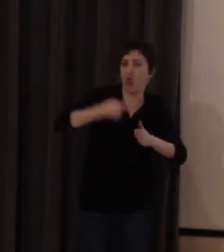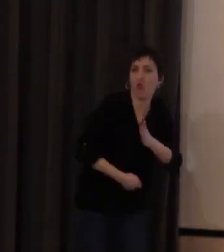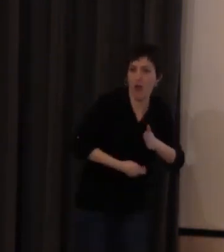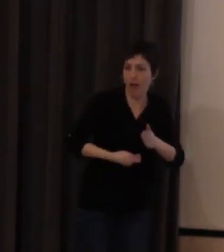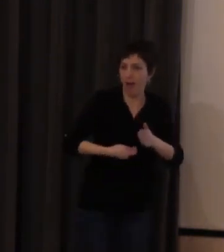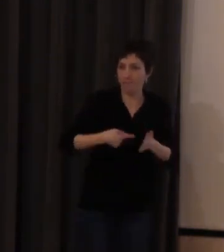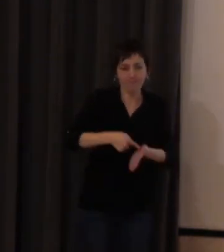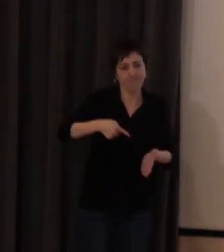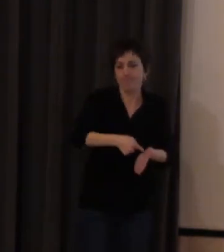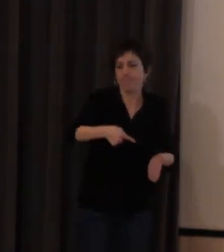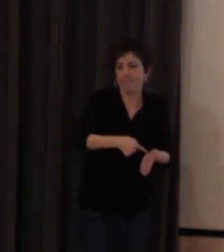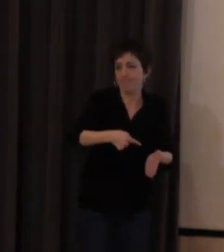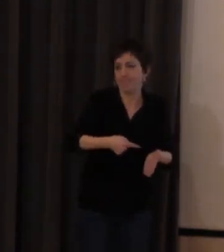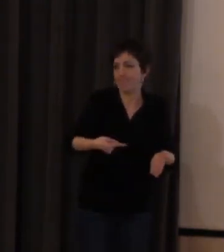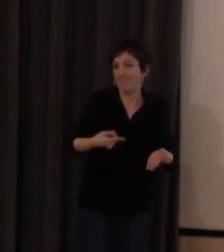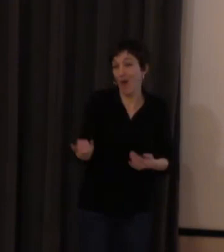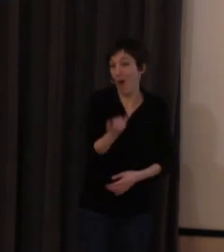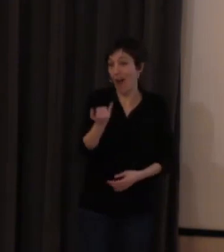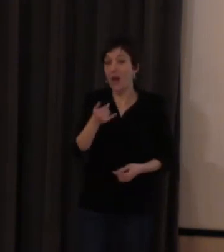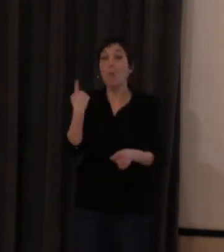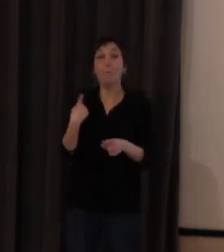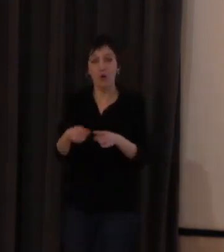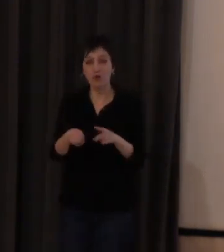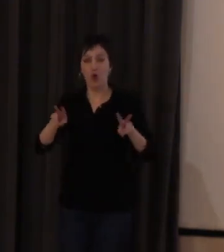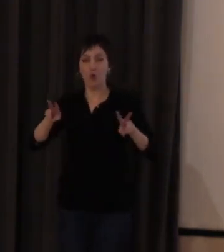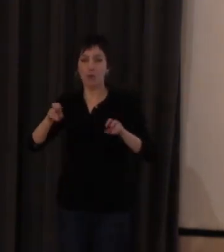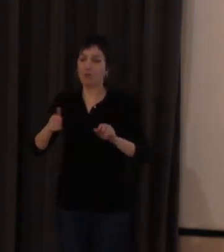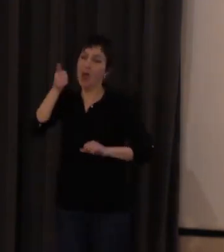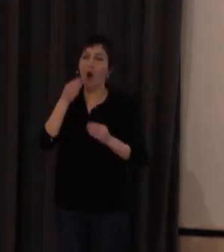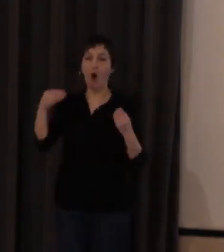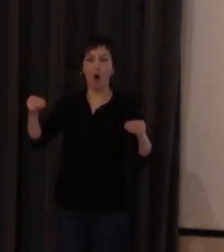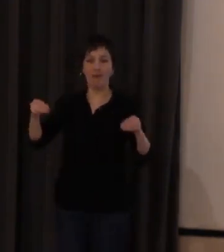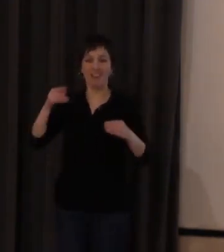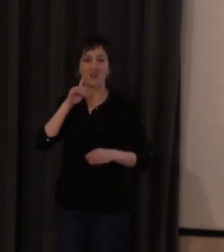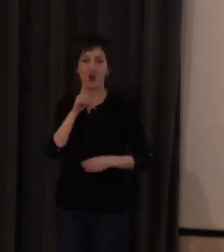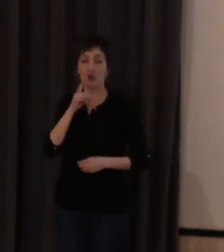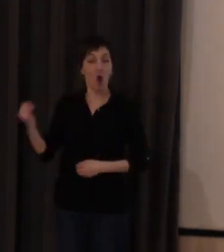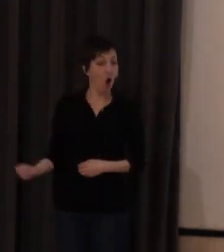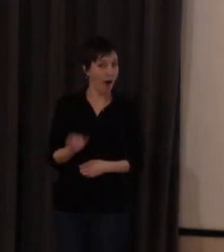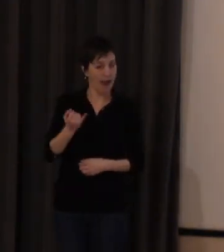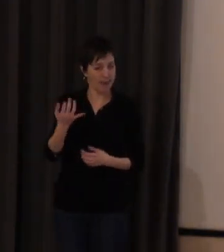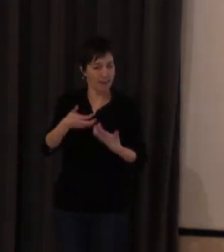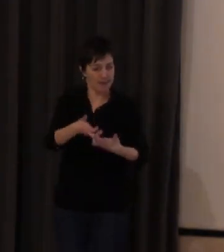estaría ojalá y es por lo que las nuevas generaciones de personas sordas tienen que pelearse por entrar con cierta